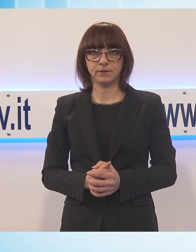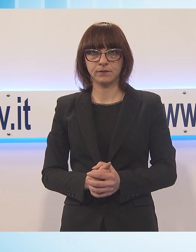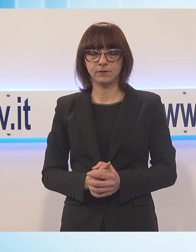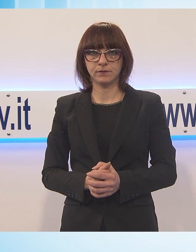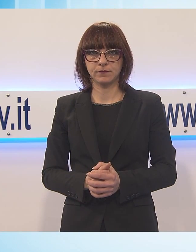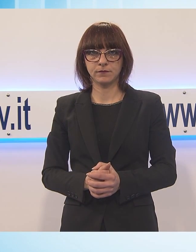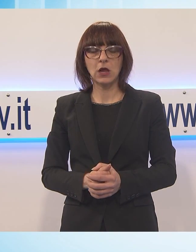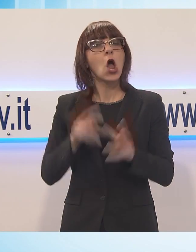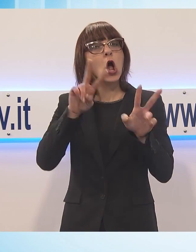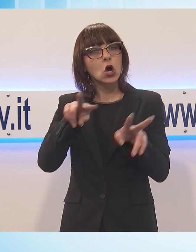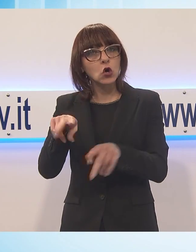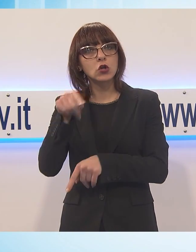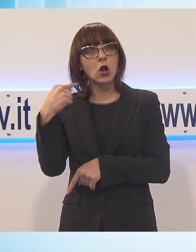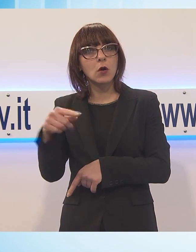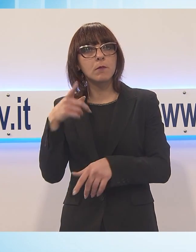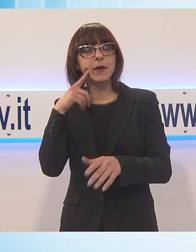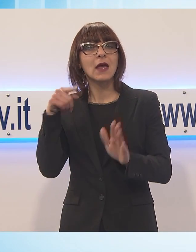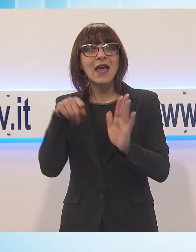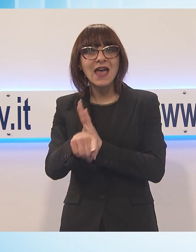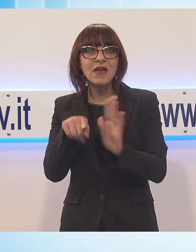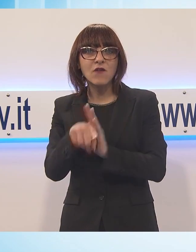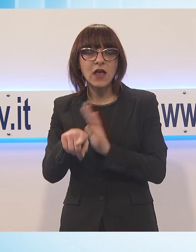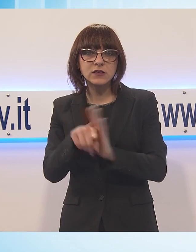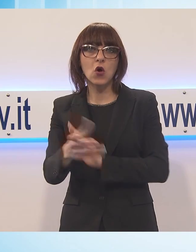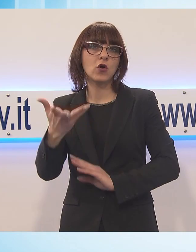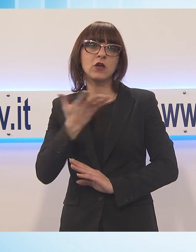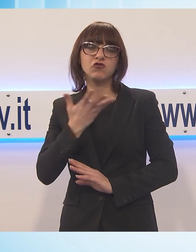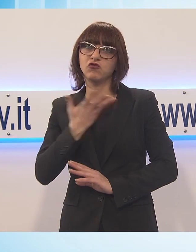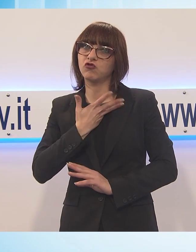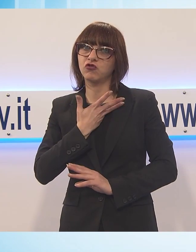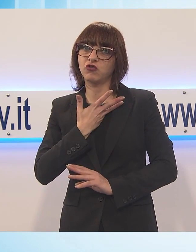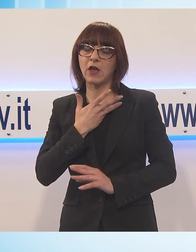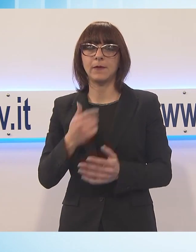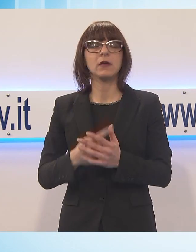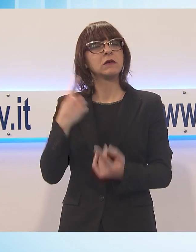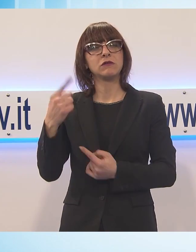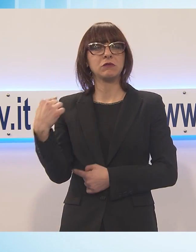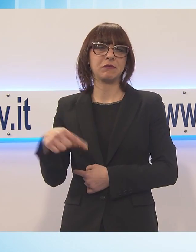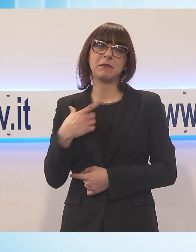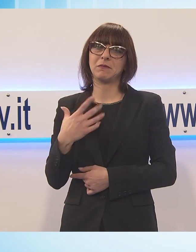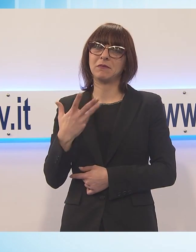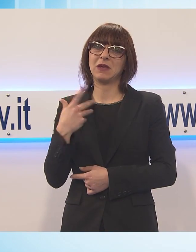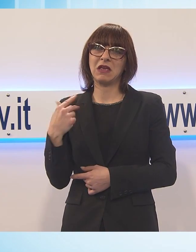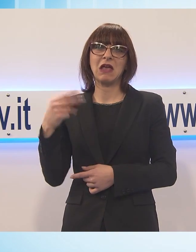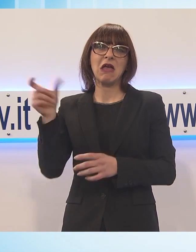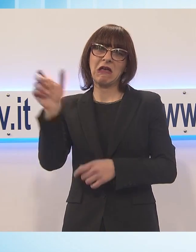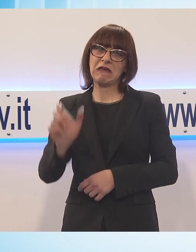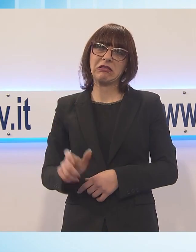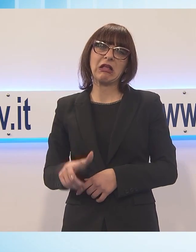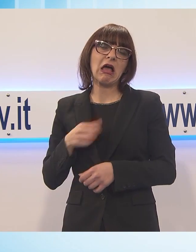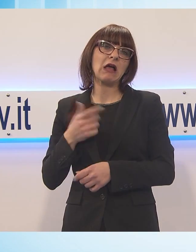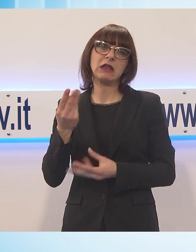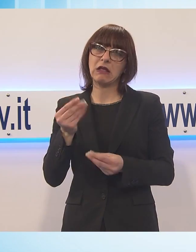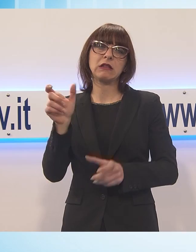che ci aiuterà insomma a contrastare ulteriormente questo fenomeno molto sgradevole che purtroppo in Italia è molto diffuso.